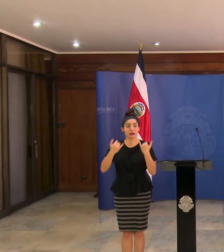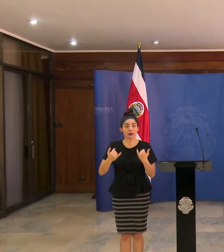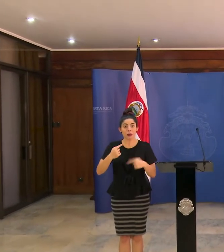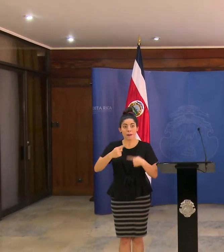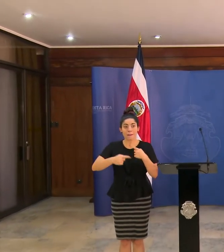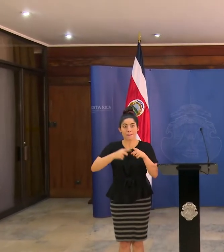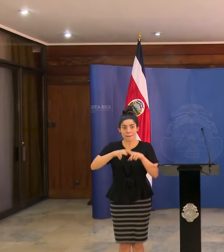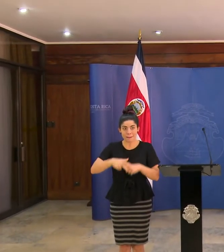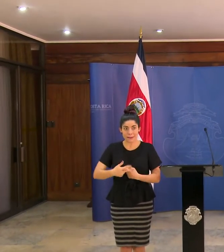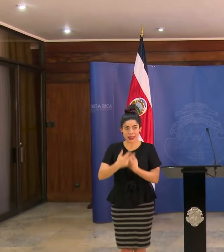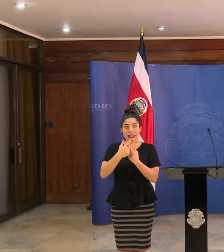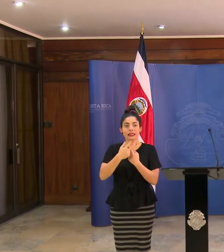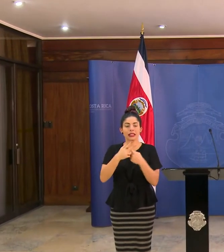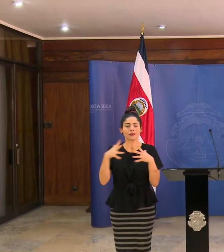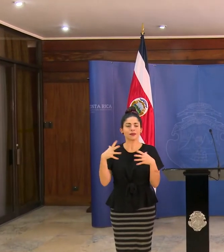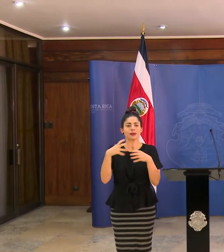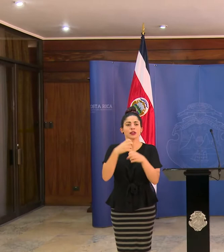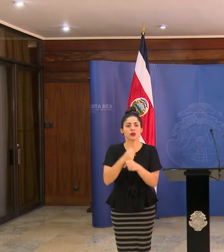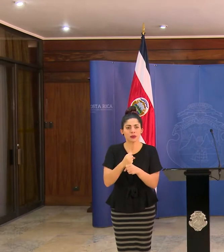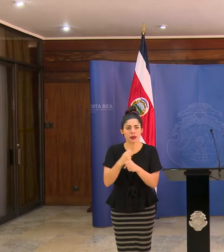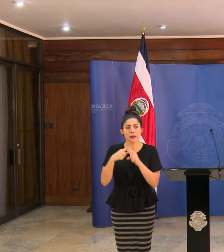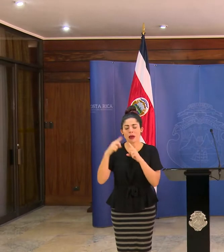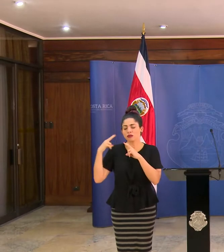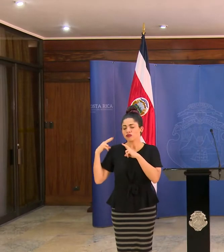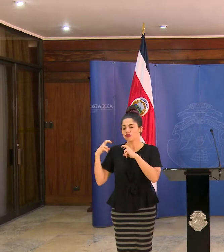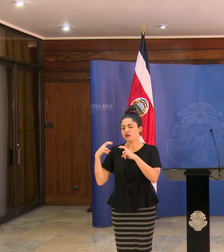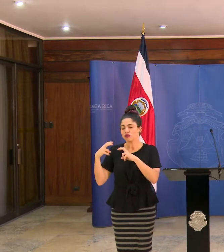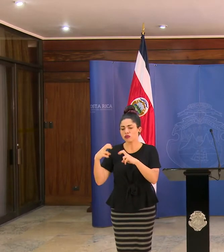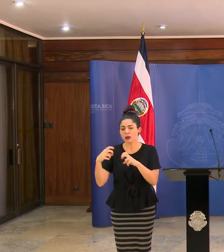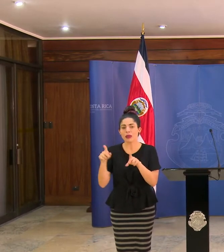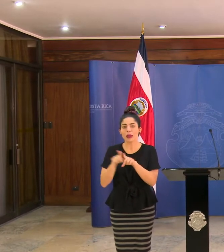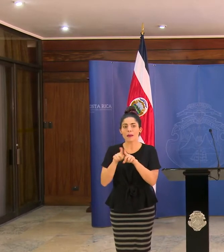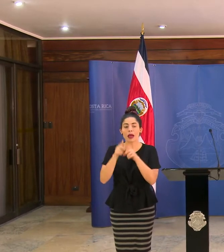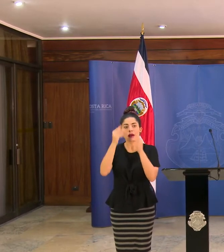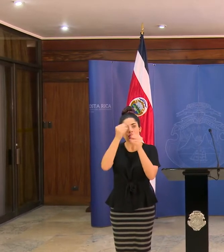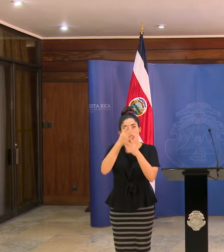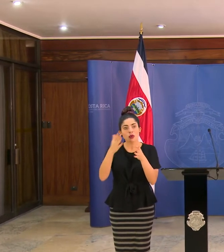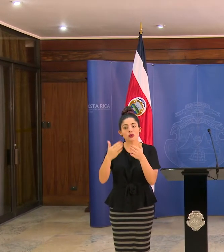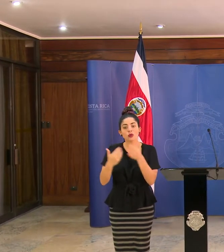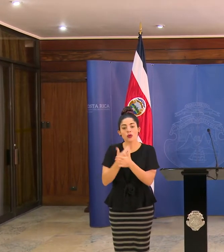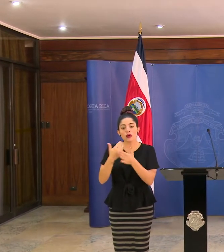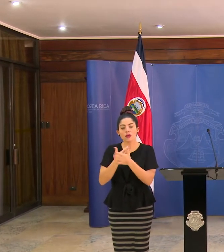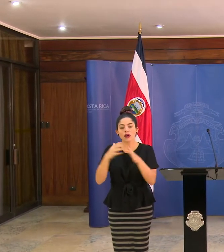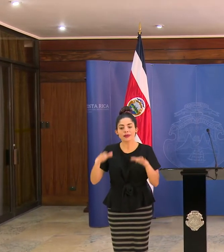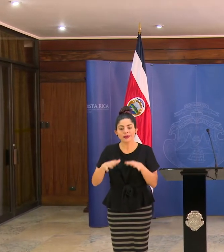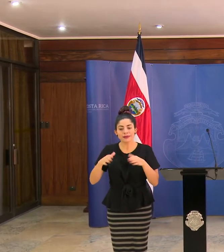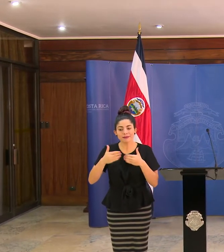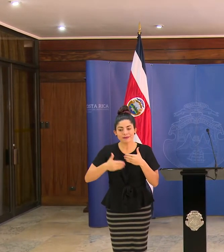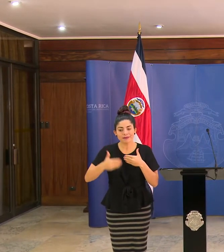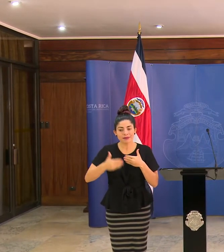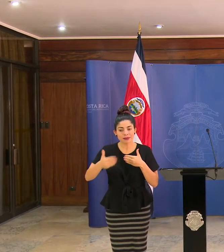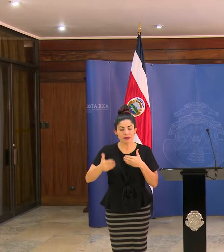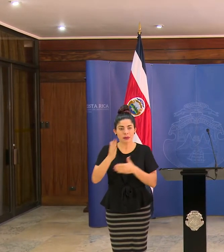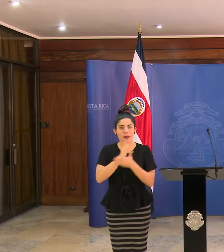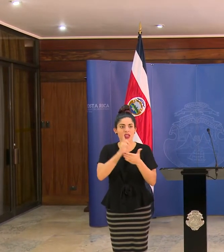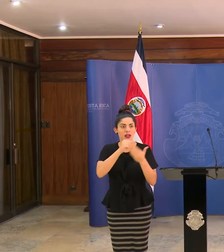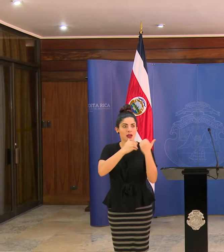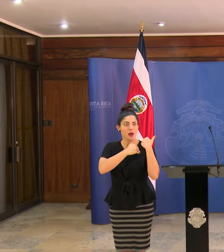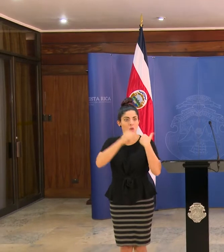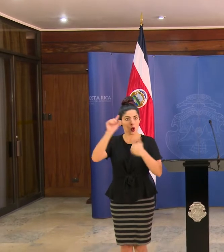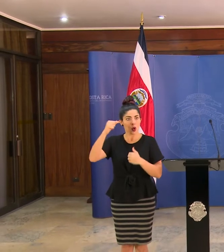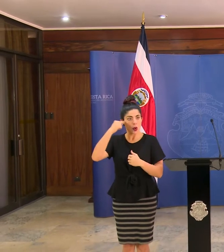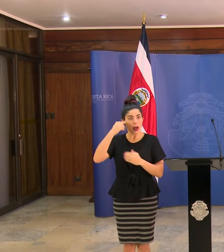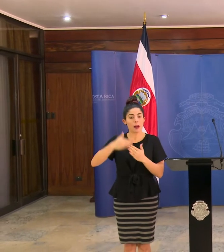iniciar con este estatus y repaso a las medidas y además anuncio de nuevas acciones por parte del gobierno de la República y